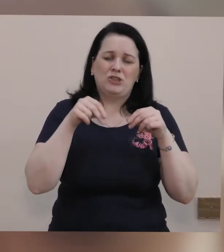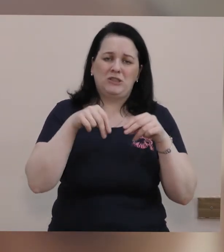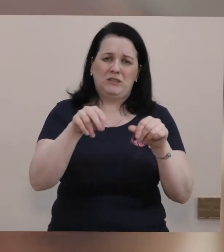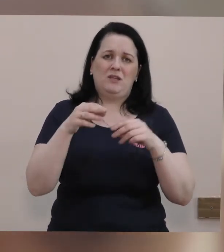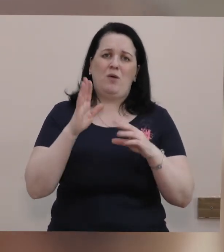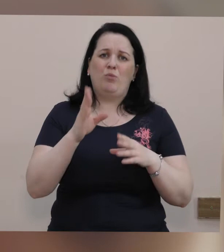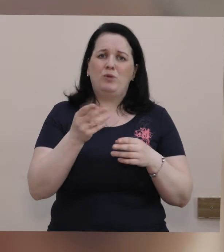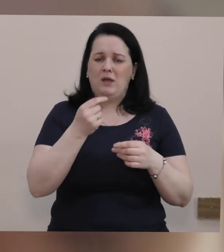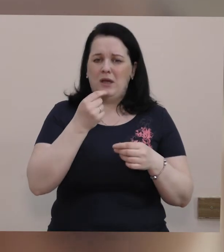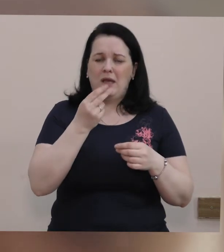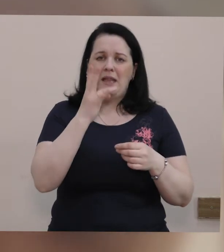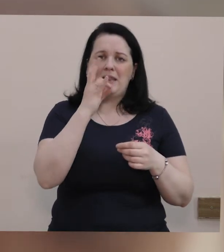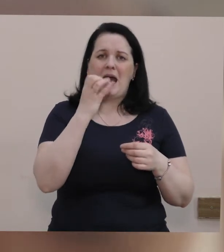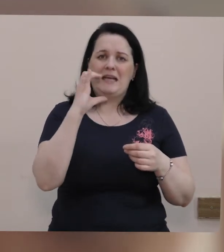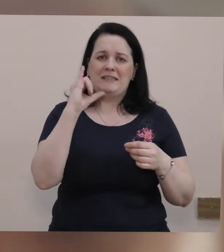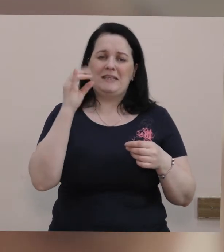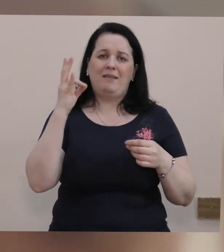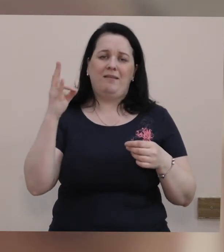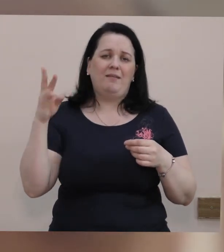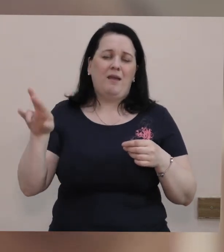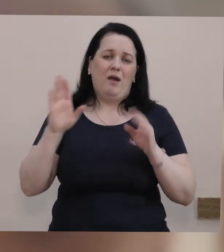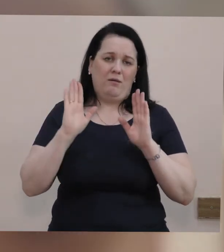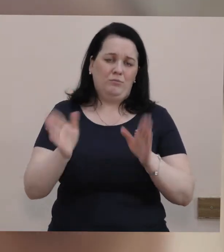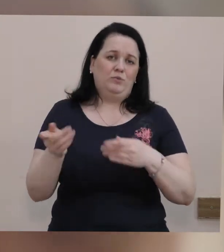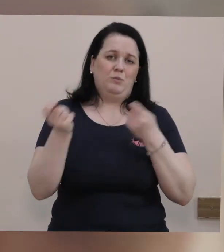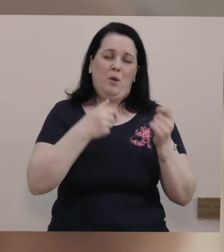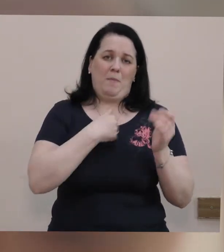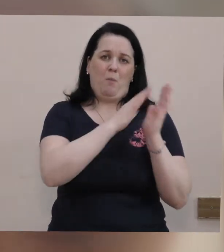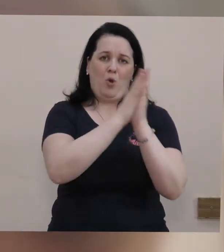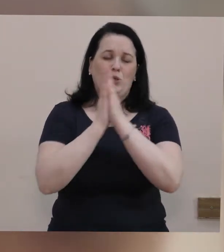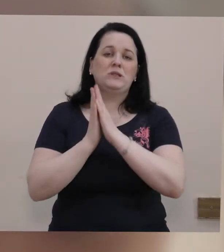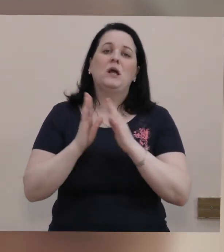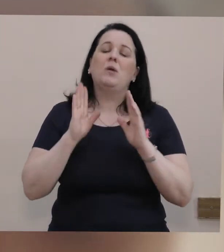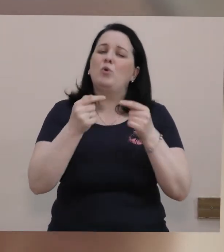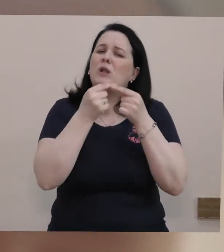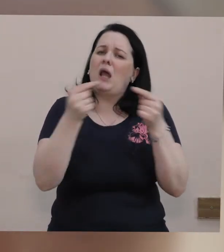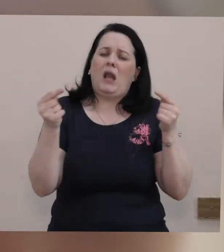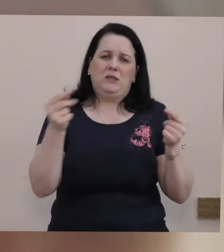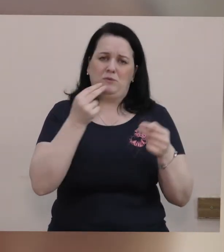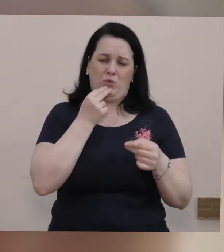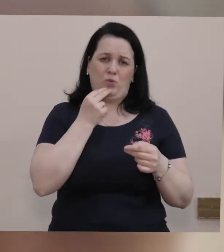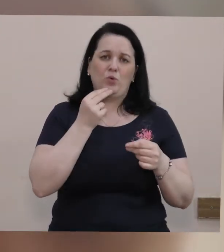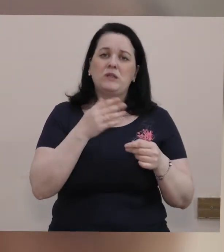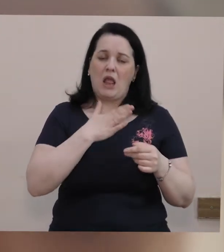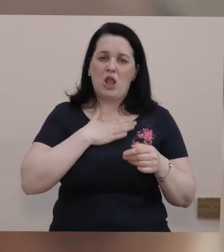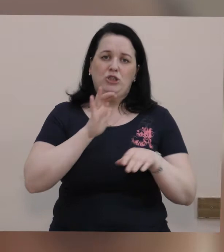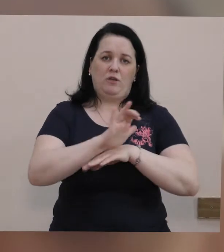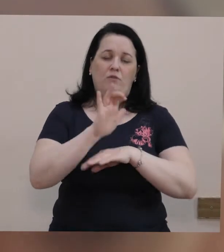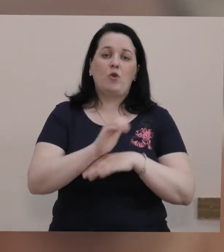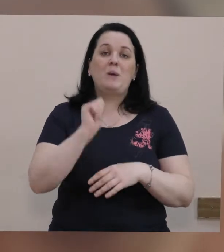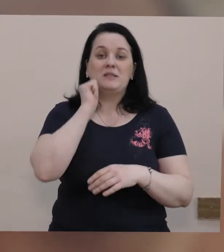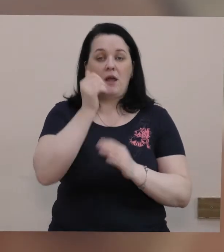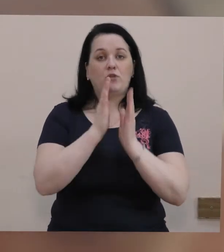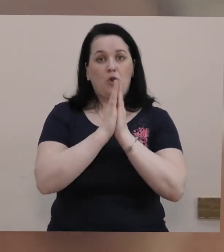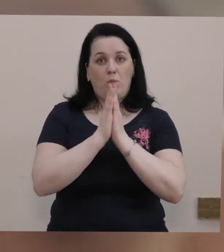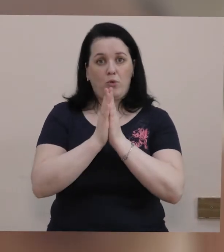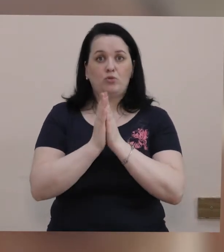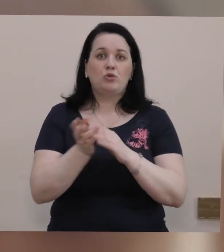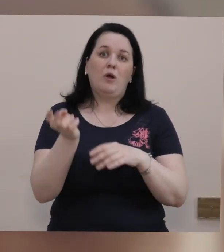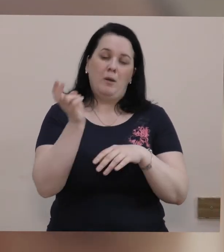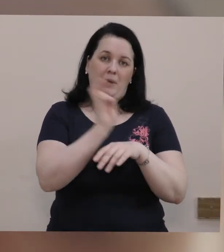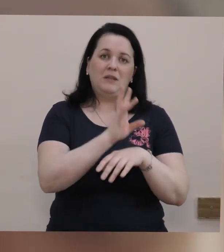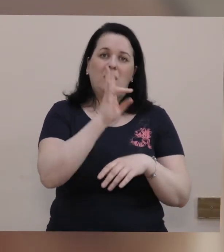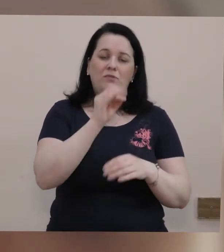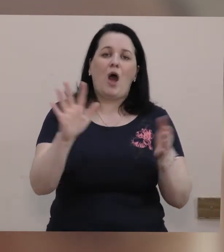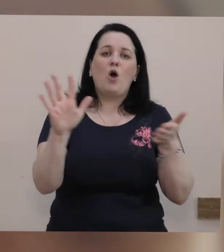насіневі, ми просили, будуть інші продукції наших виробників. Ну і також завтра прошу вийти